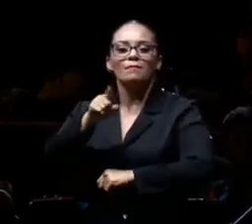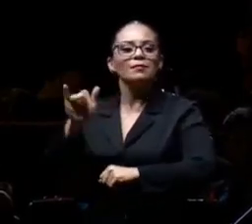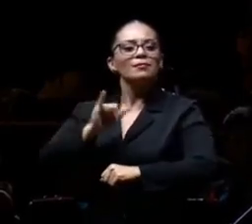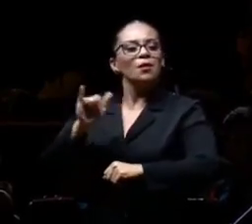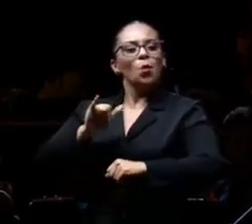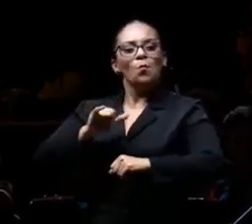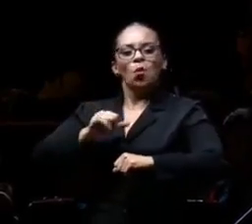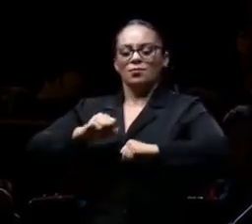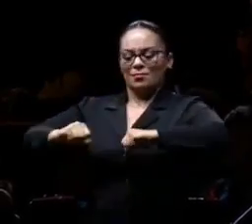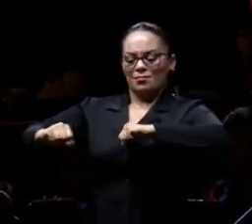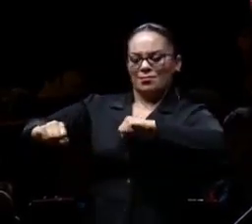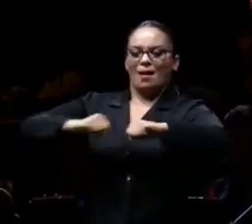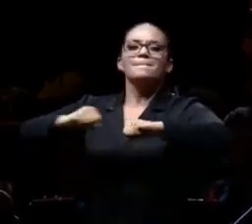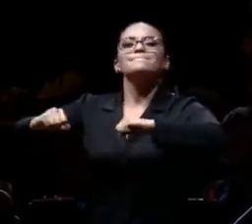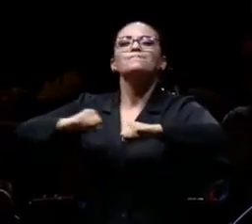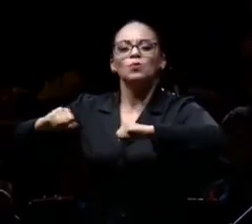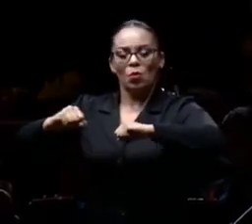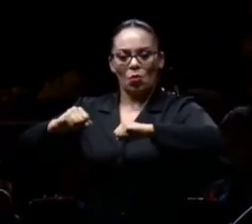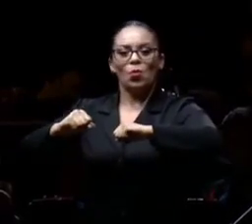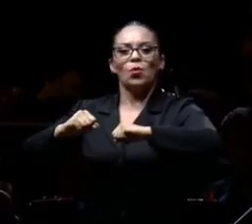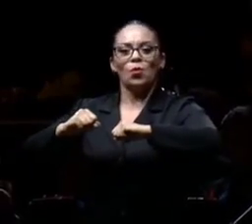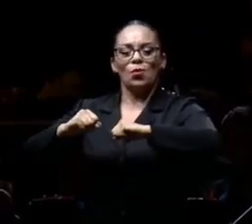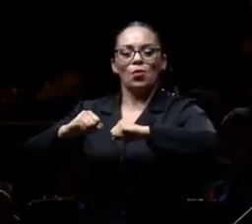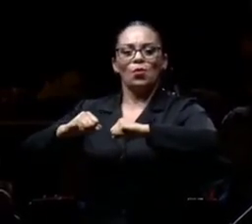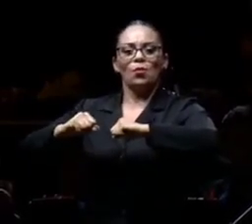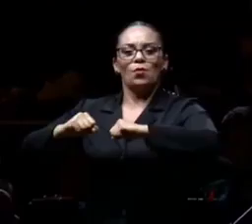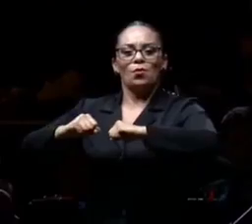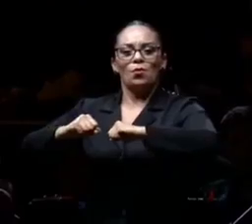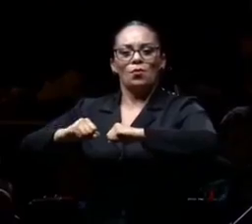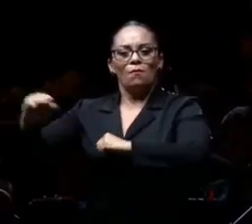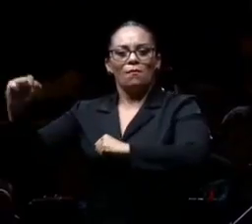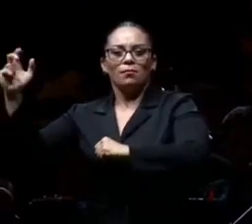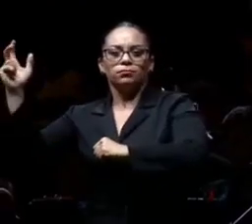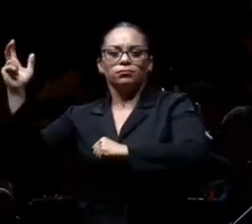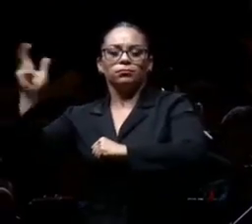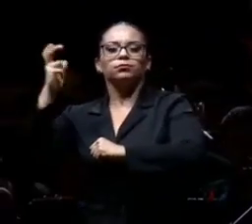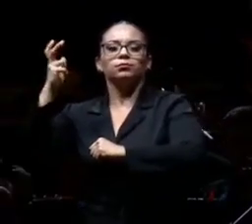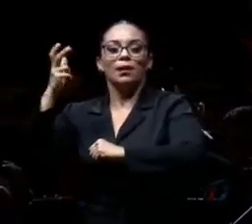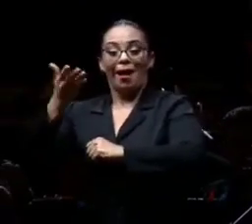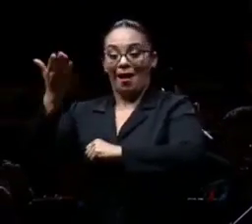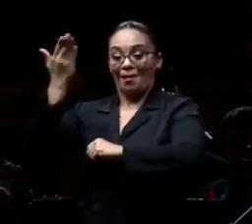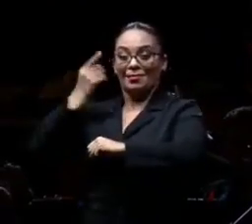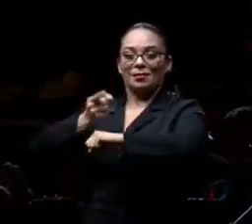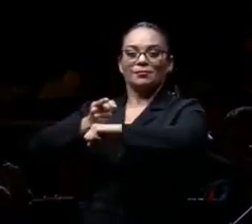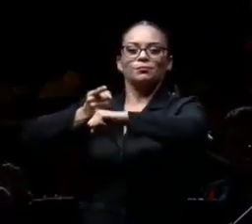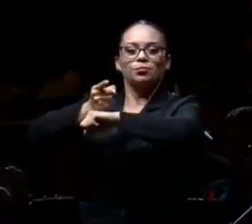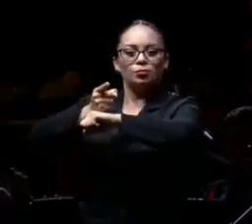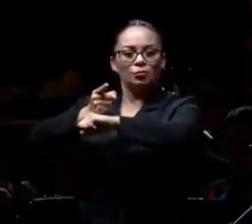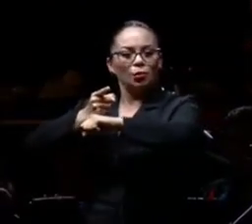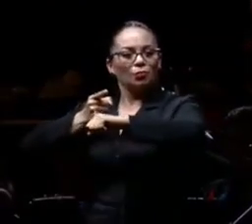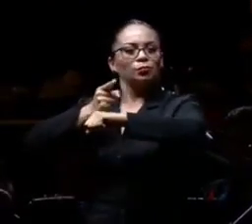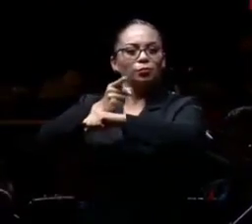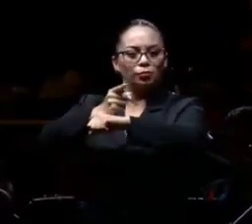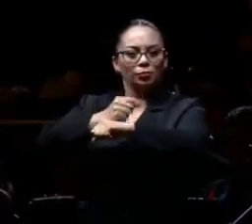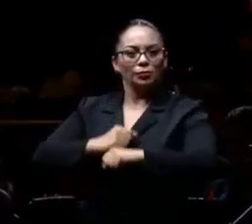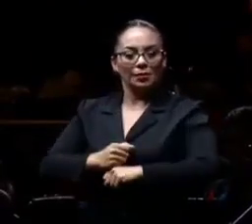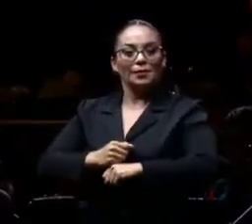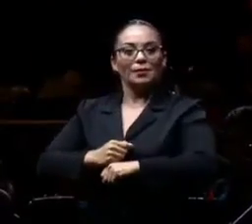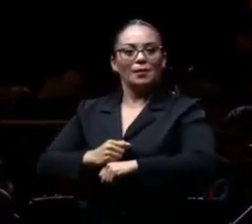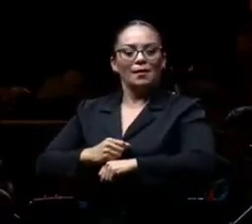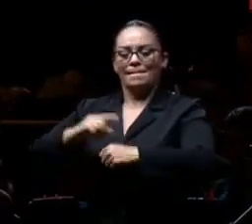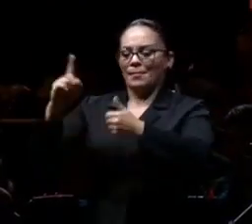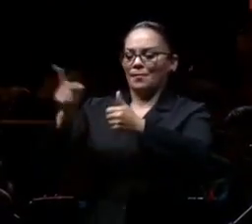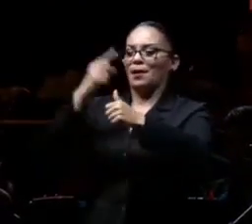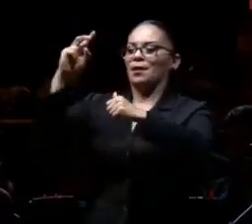ante el rugir ensordecedor de los cañones, la primera, segunda